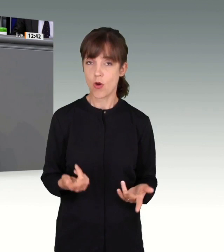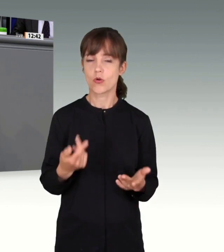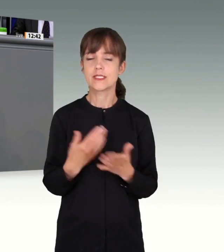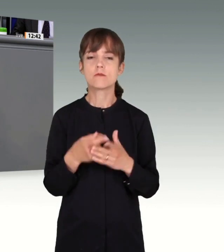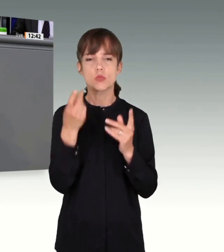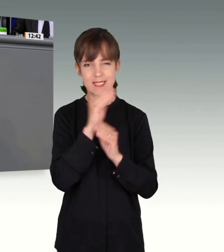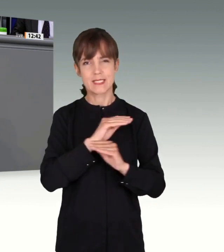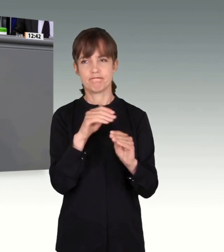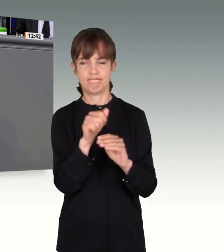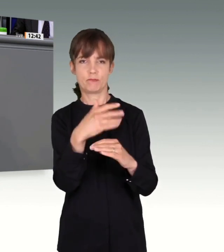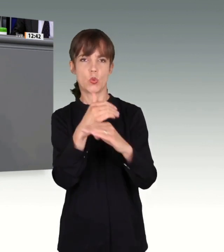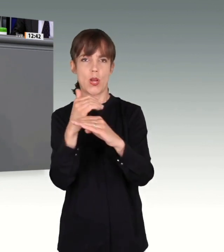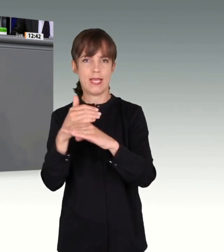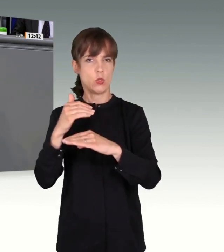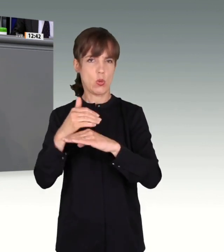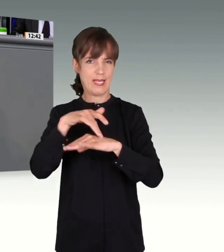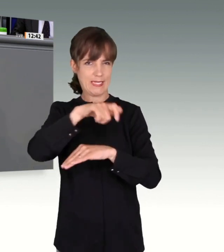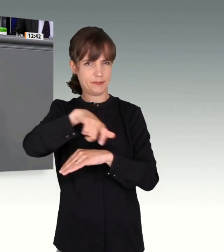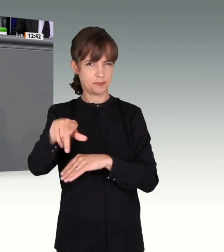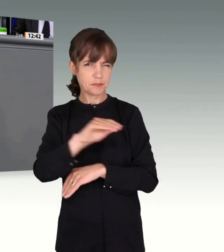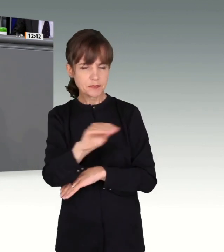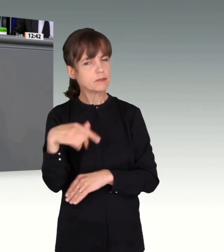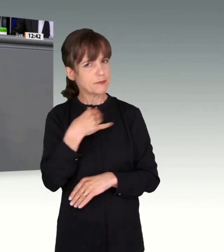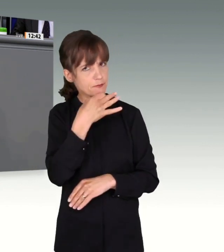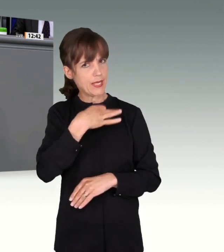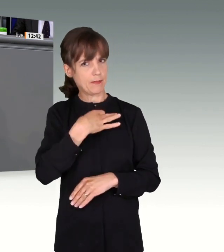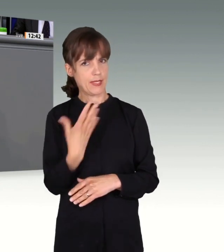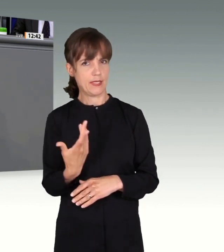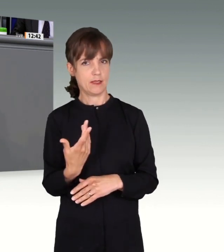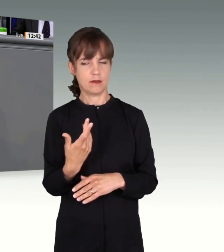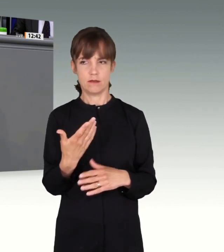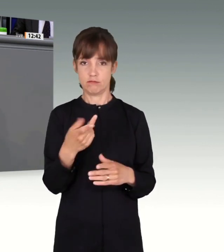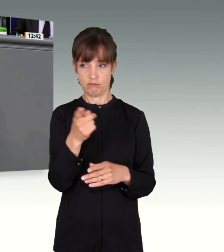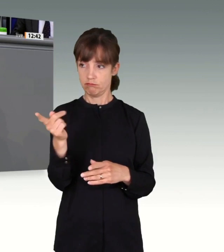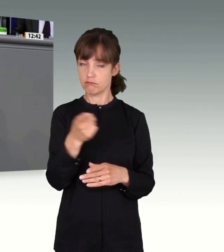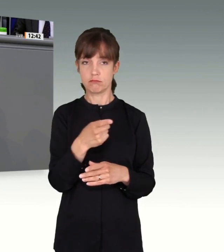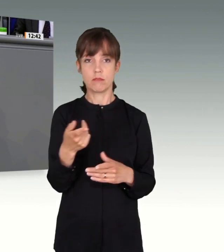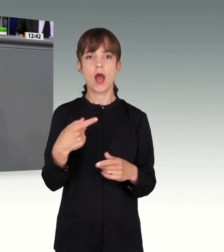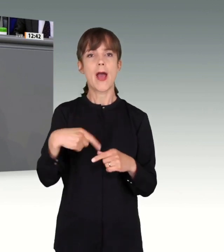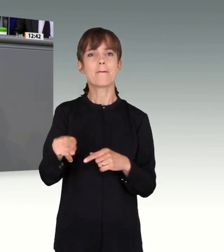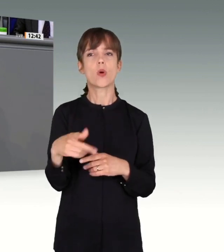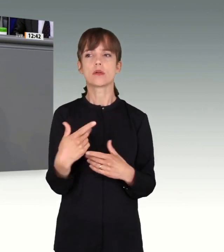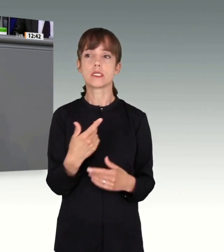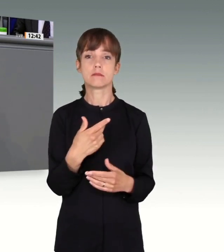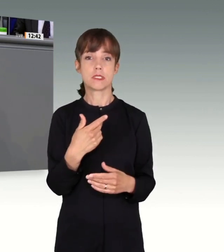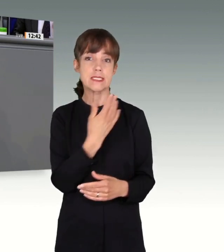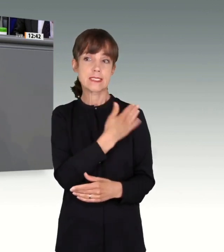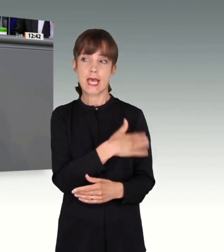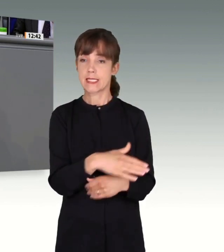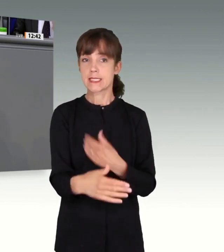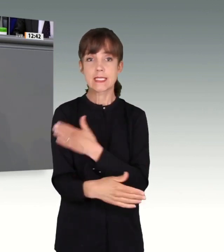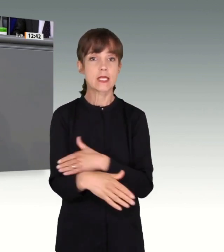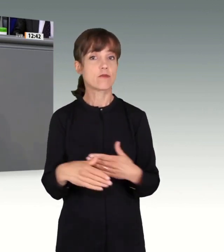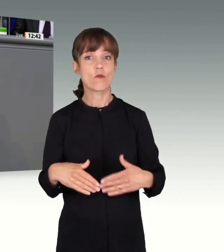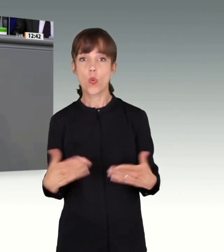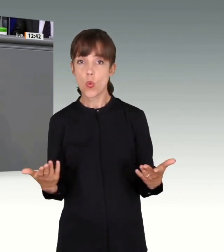an einige Kollegen und Kolleginnen hier, ich frage mich dann, auf welcher Seite steht ihr als Abgeordnete? Ich hatte manchmal nicht das Gefühl